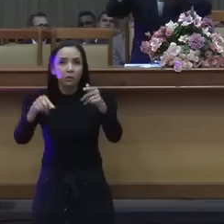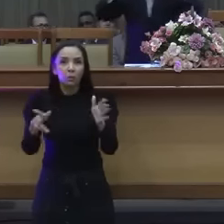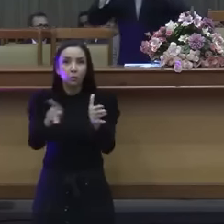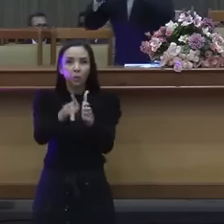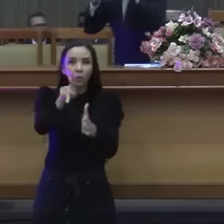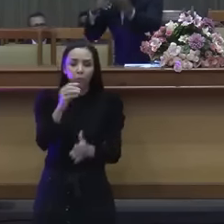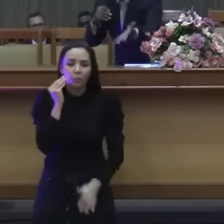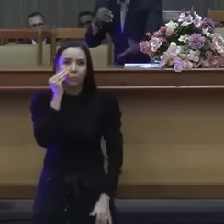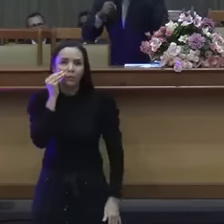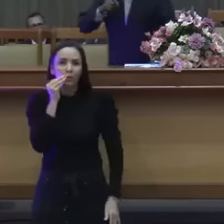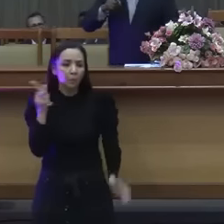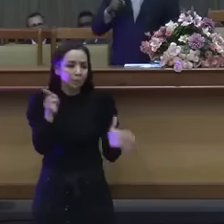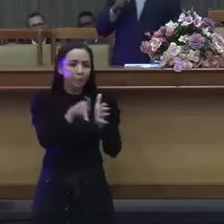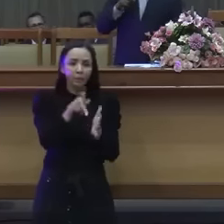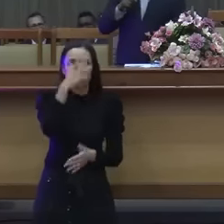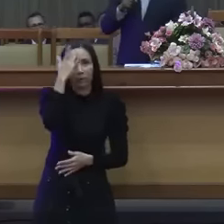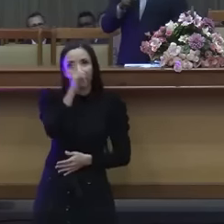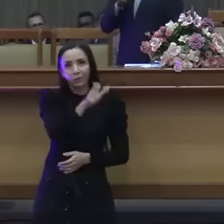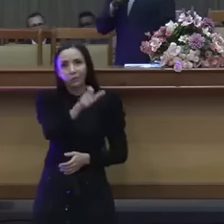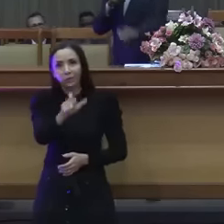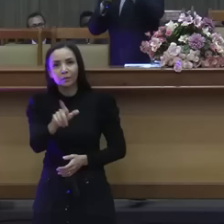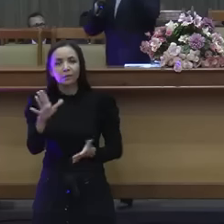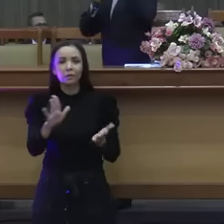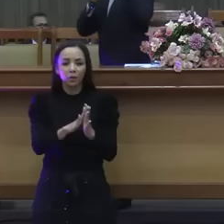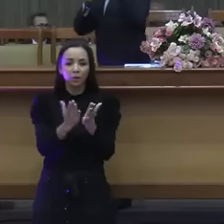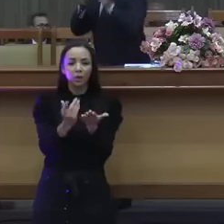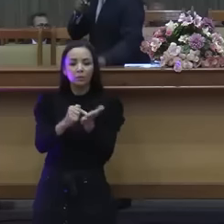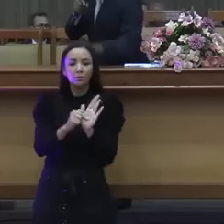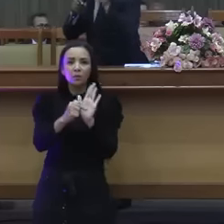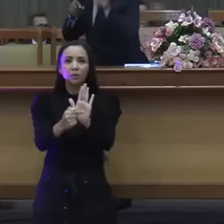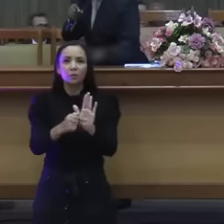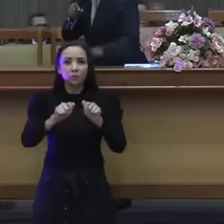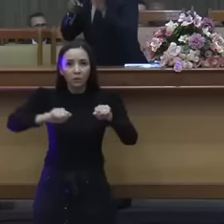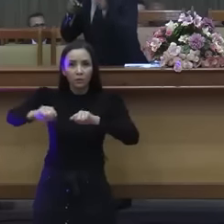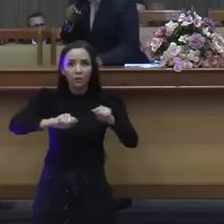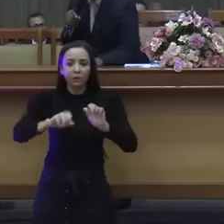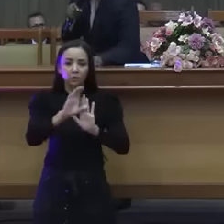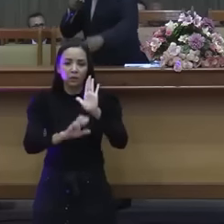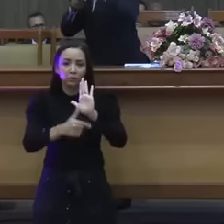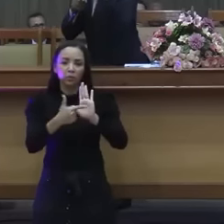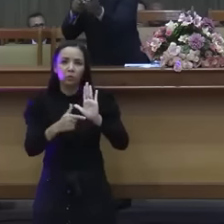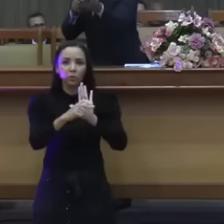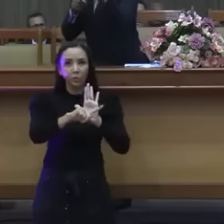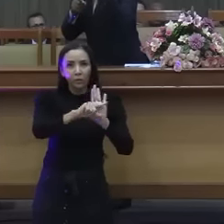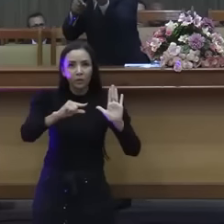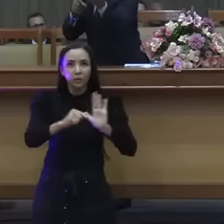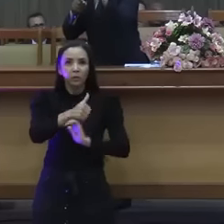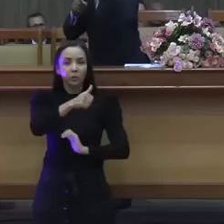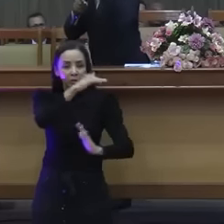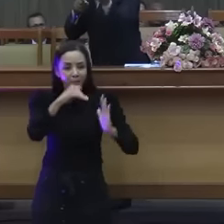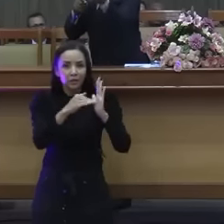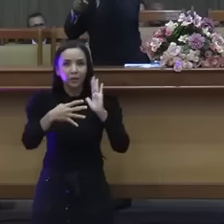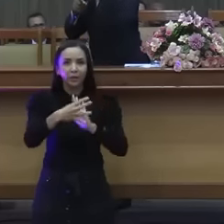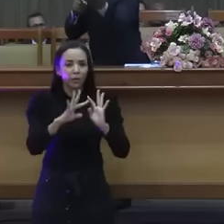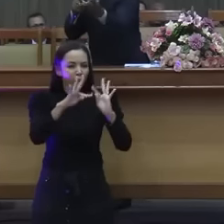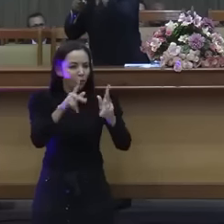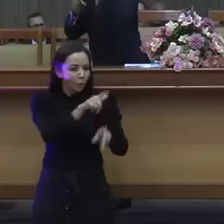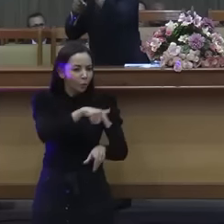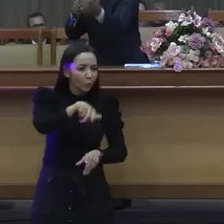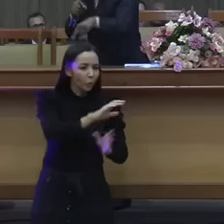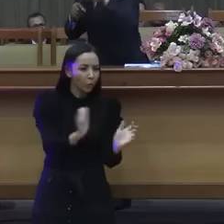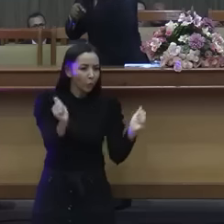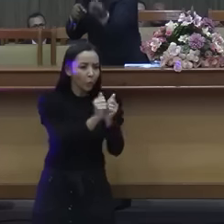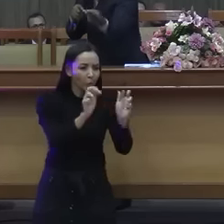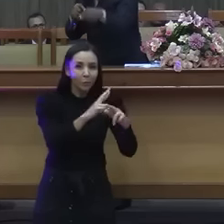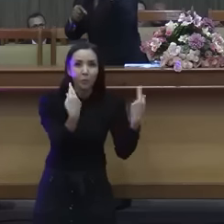É a experiência dele. A Bíblia diz em Atos 2, 1 a 4, estavam todos reunidos no mesmo